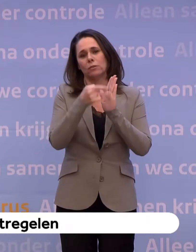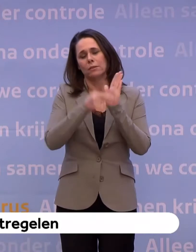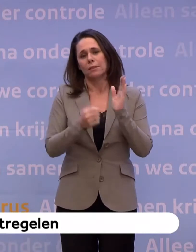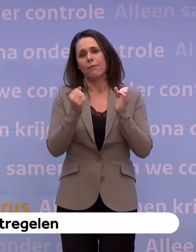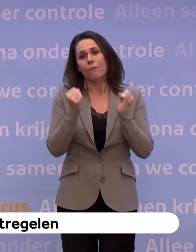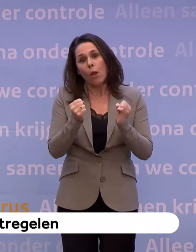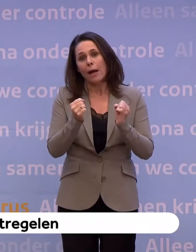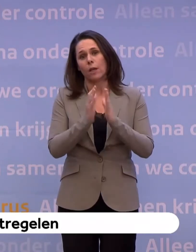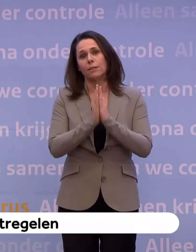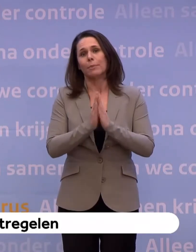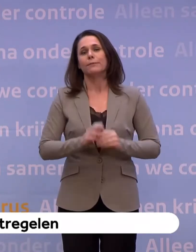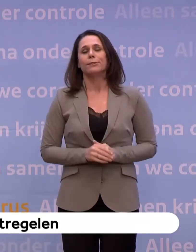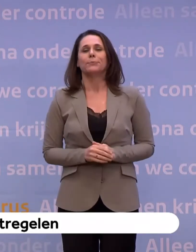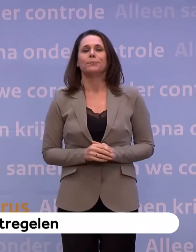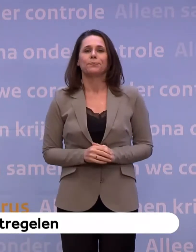vol.